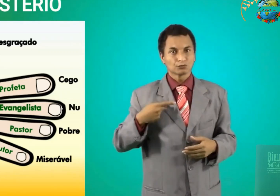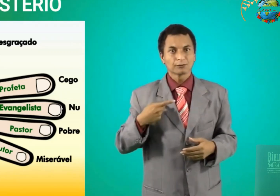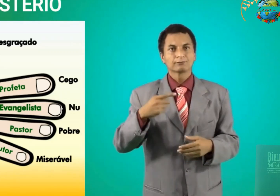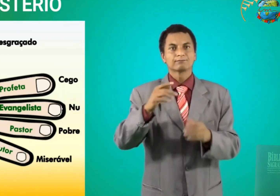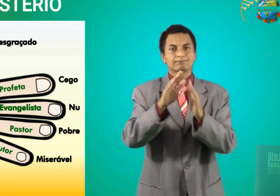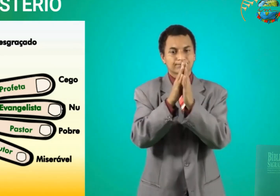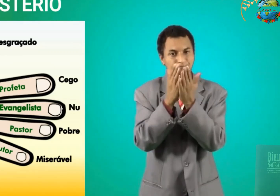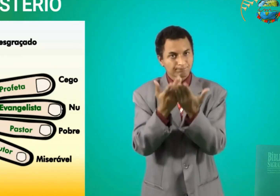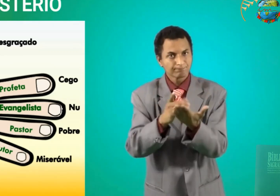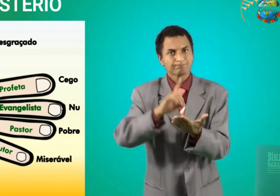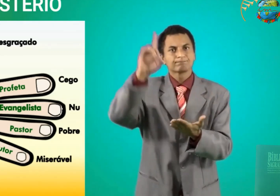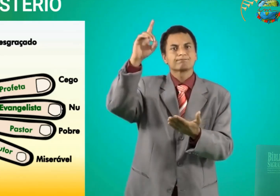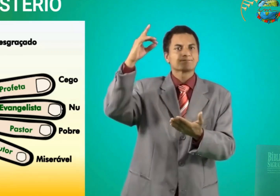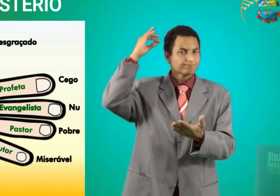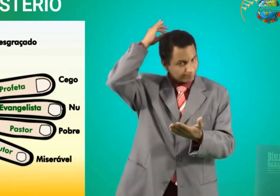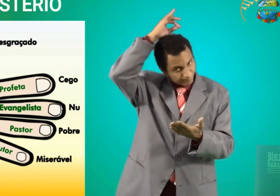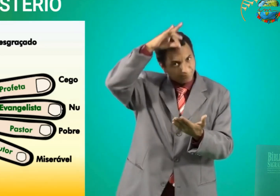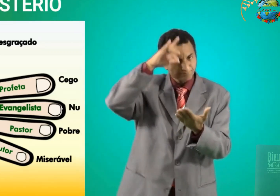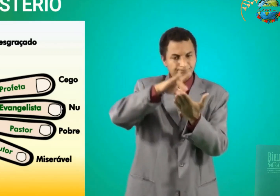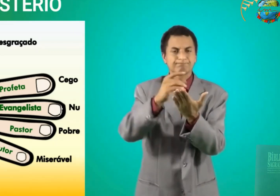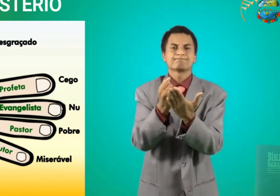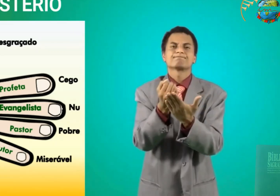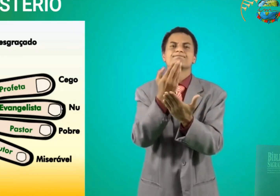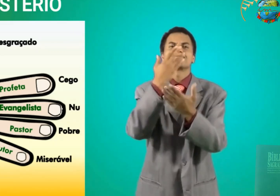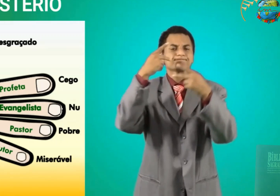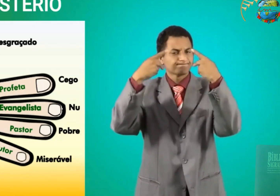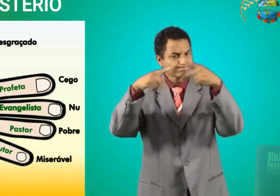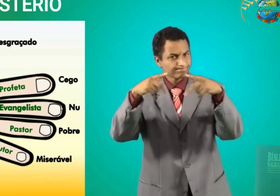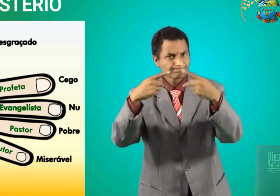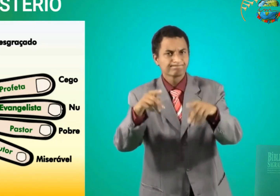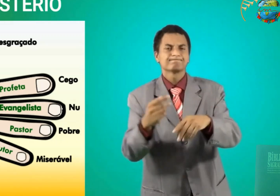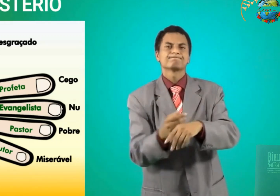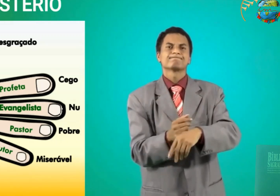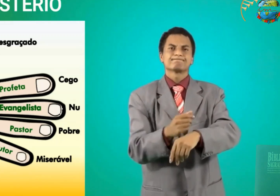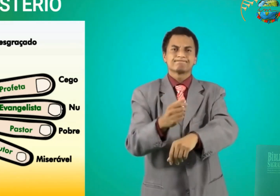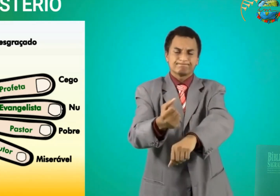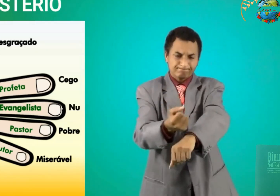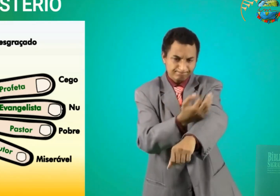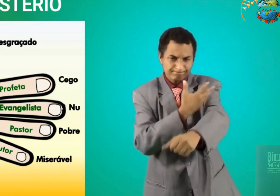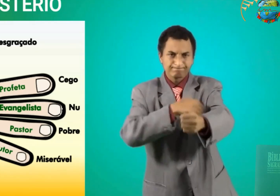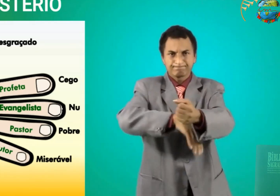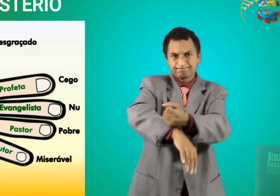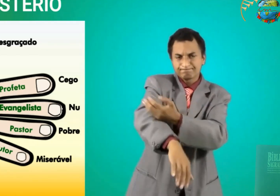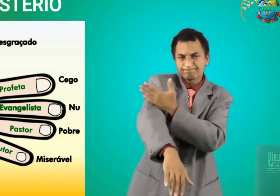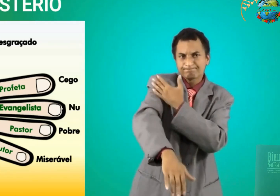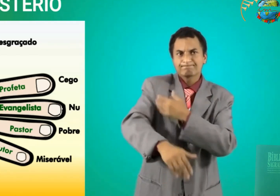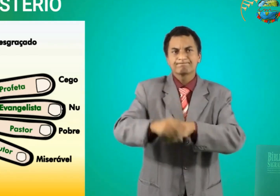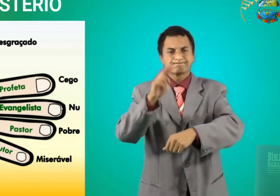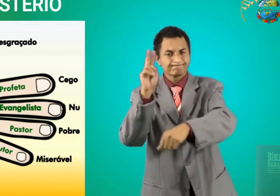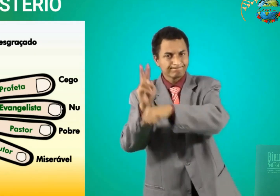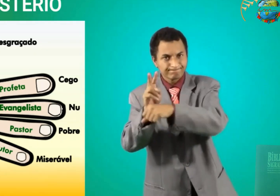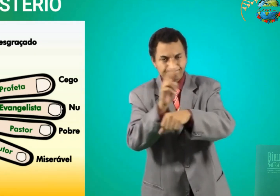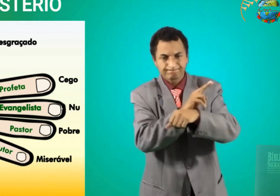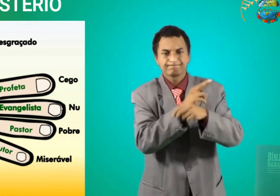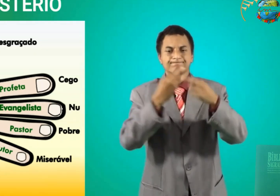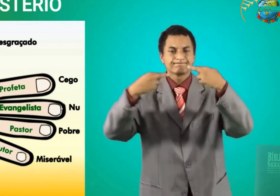pastor Que é a palavra revelada Nas suas pregações a quebrantamento Cuida do